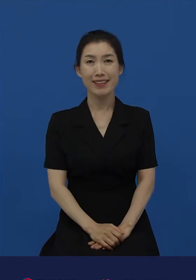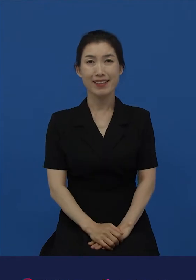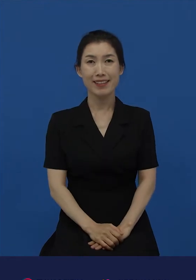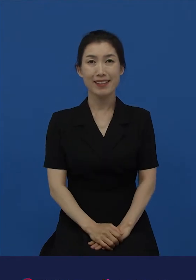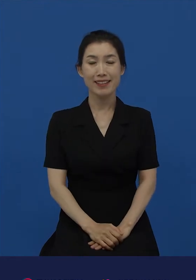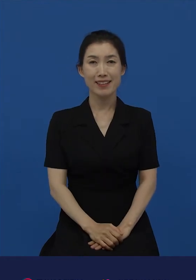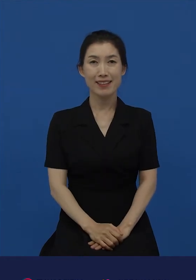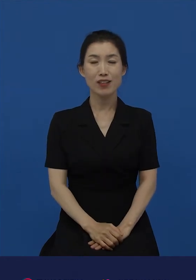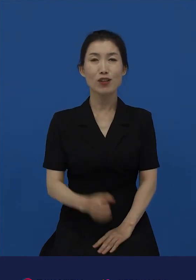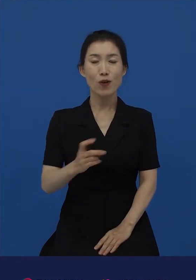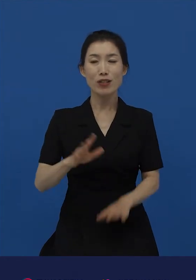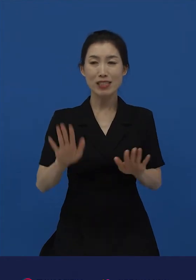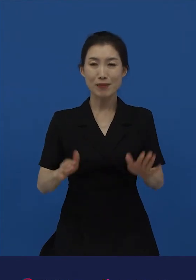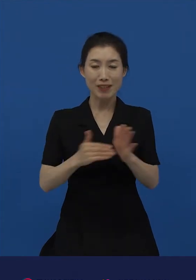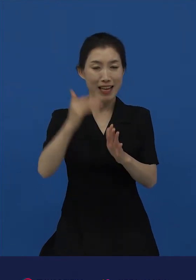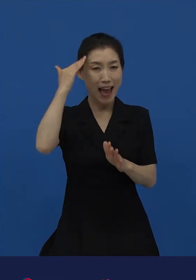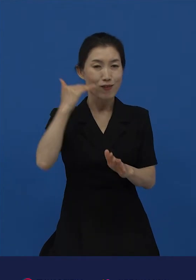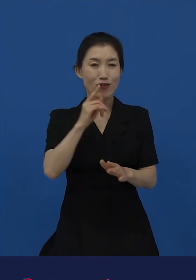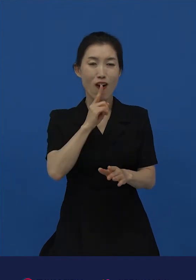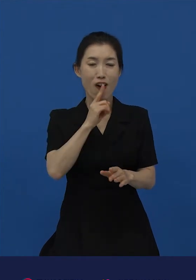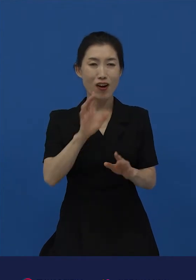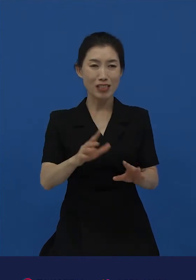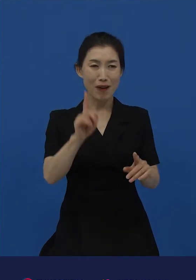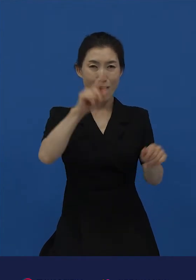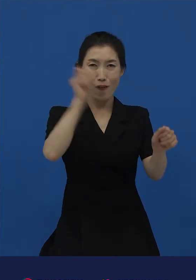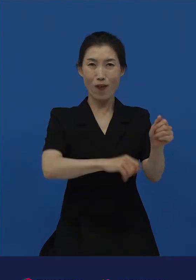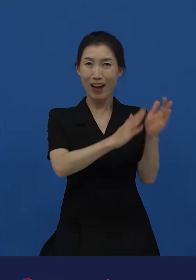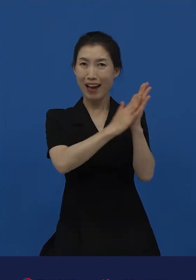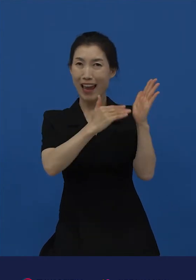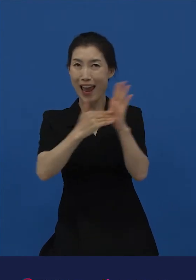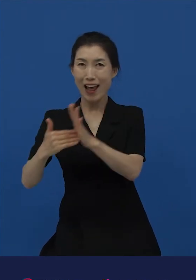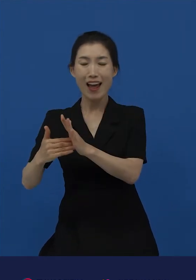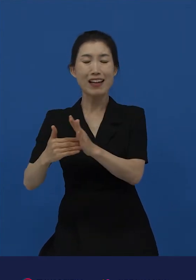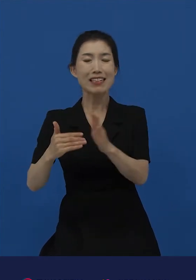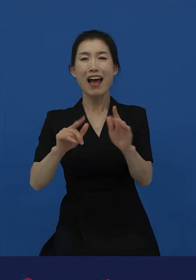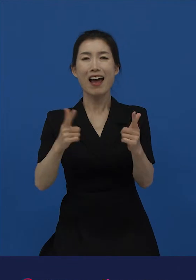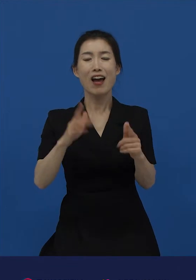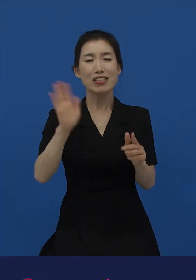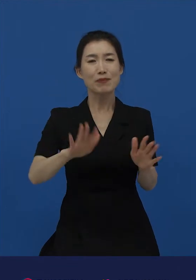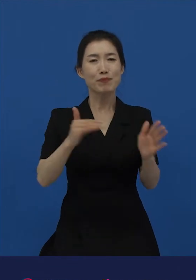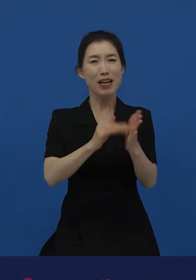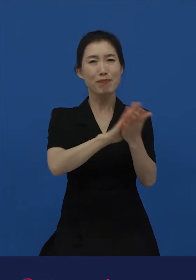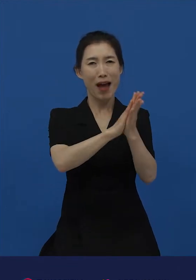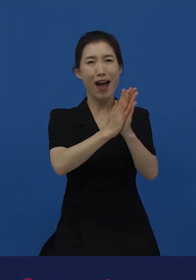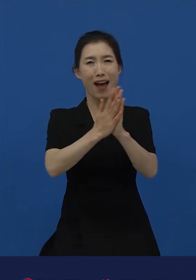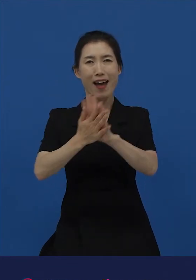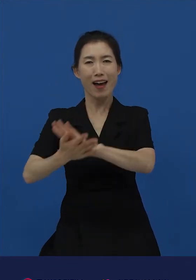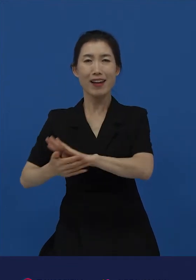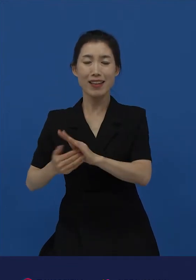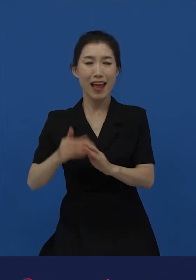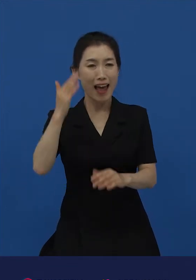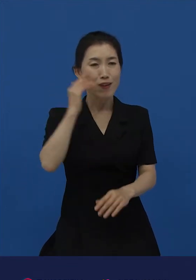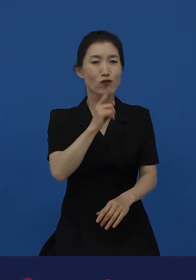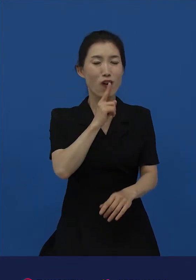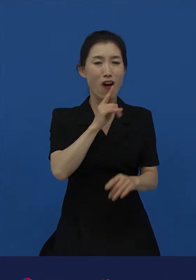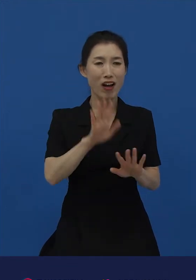많이 바뀌어오기도 했습니다. 언어는 금과 옥조도 불가침의 성역도 아닙니다.